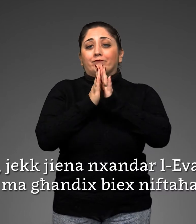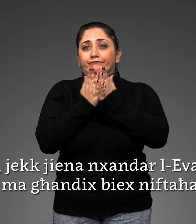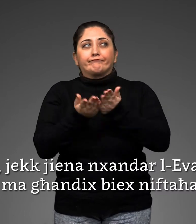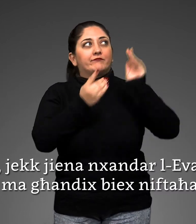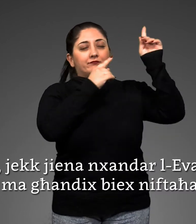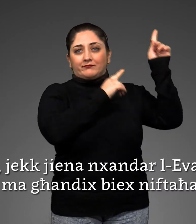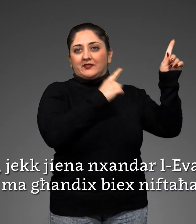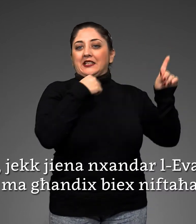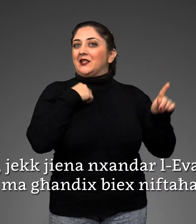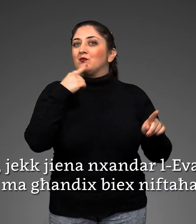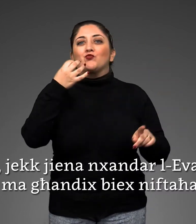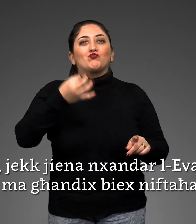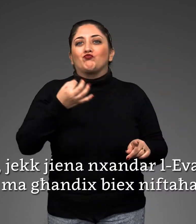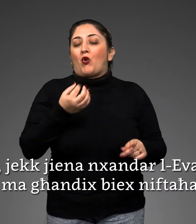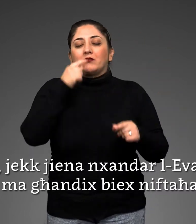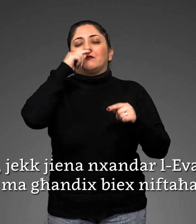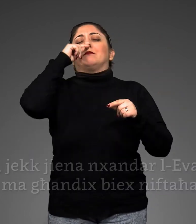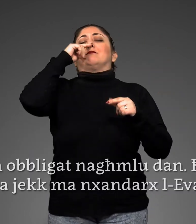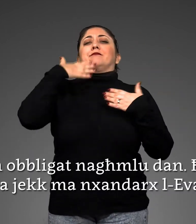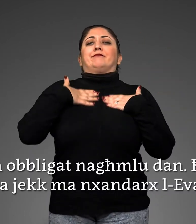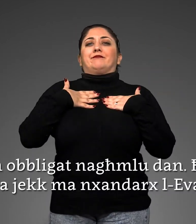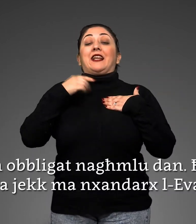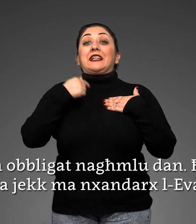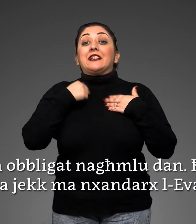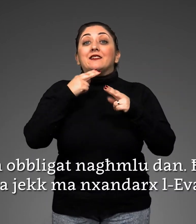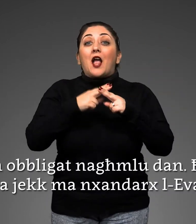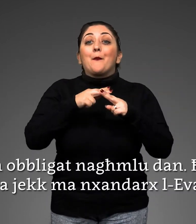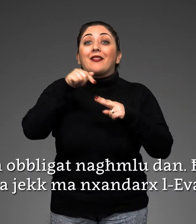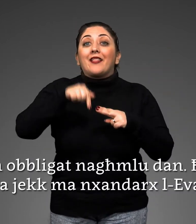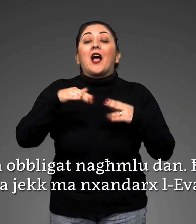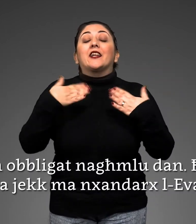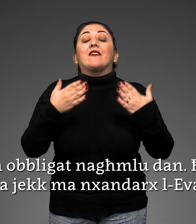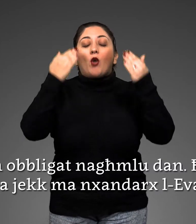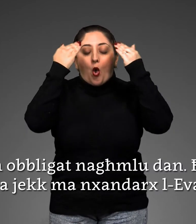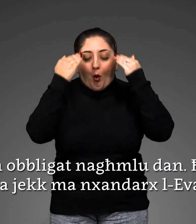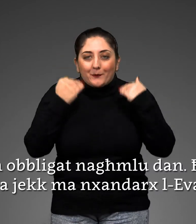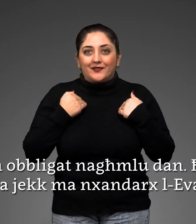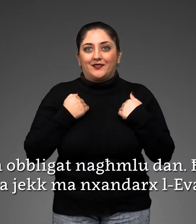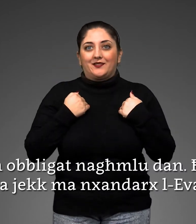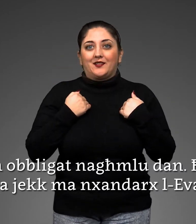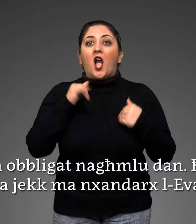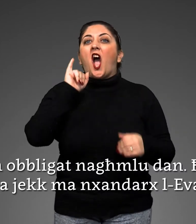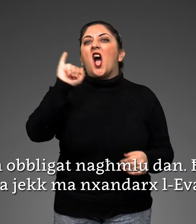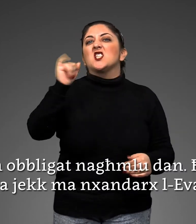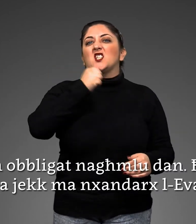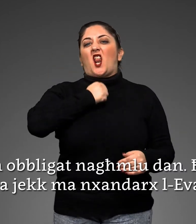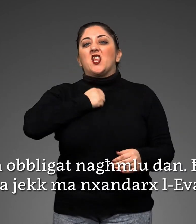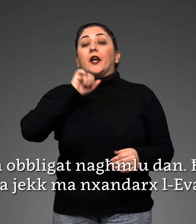maqandijx biex niftahar. Jino obligat namlu dan. ħazjina lija jek manxandar x